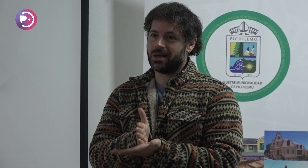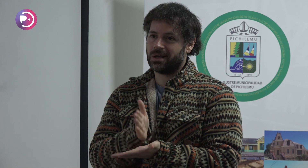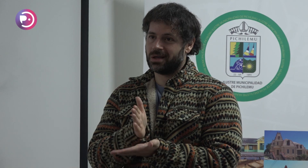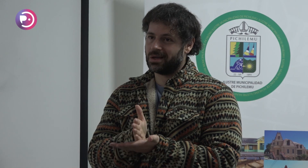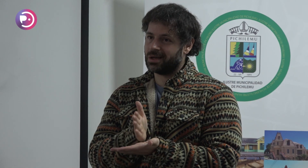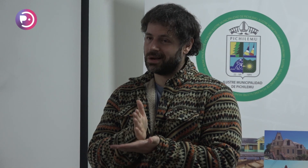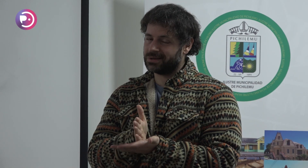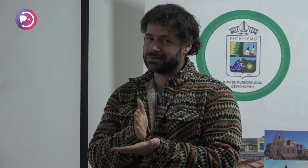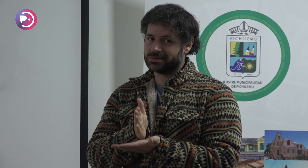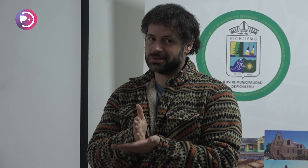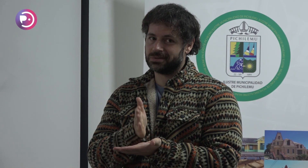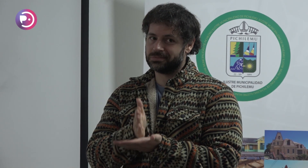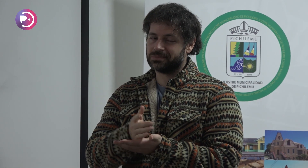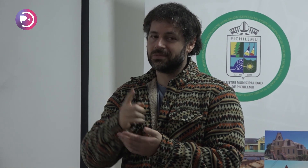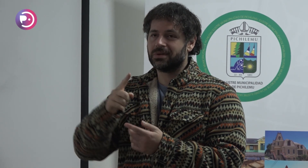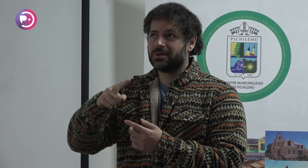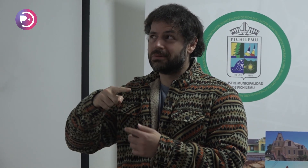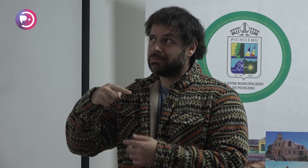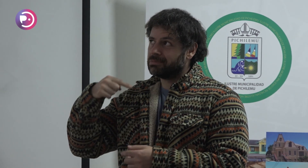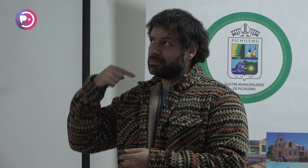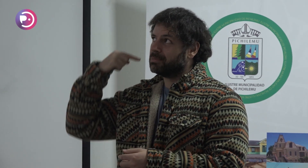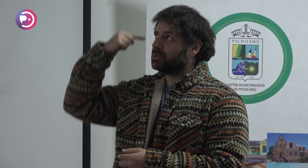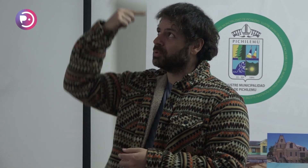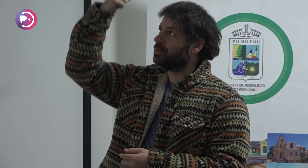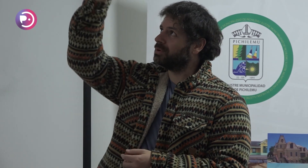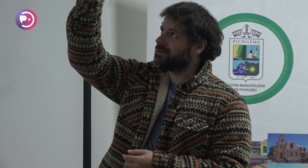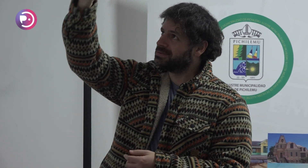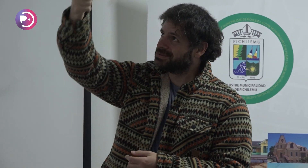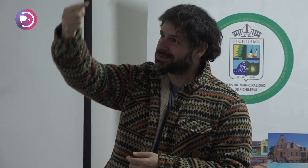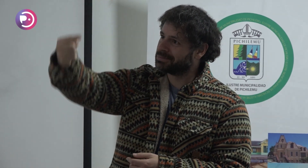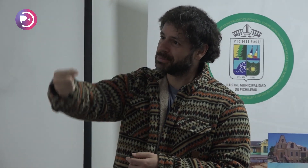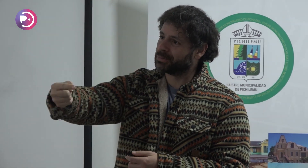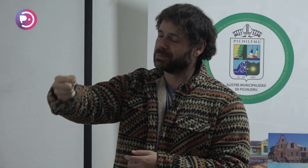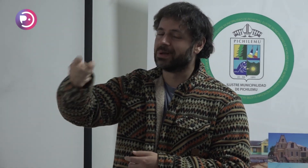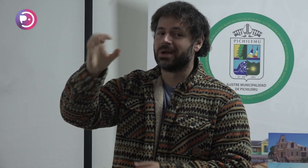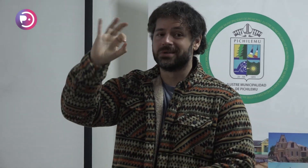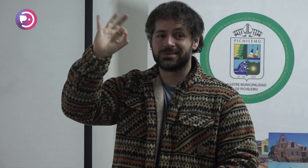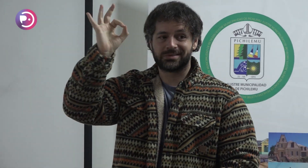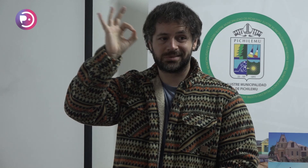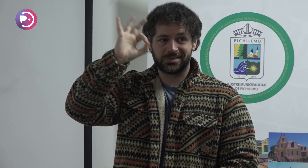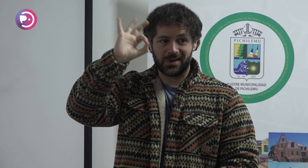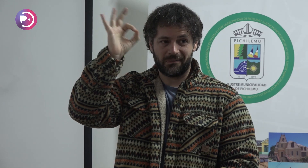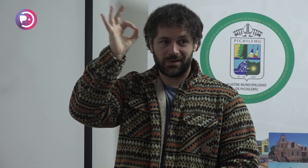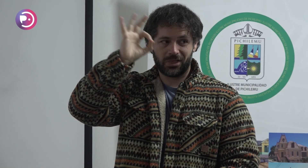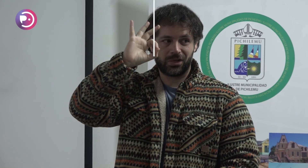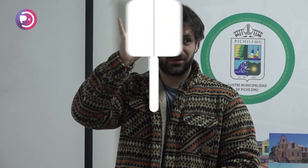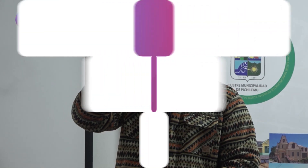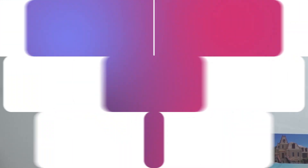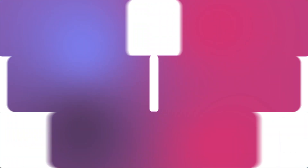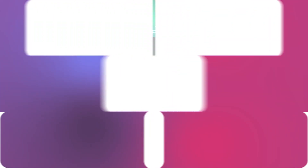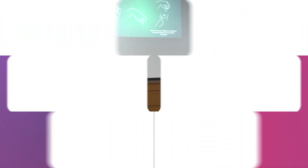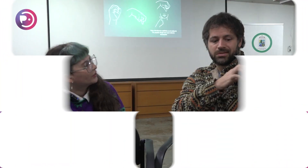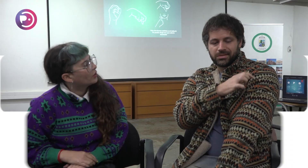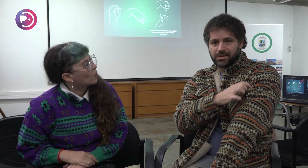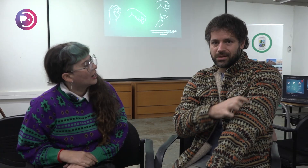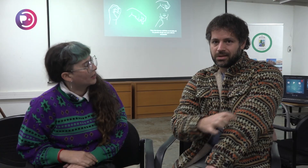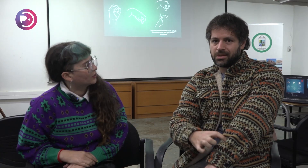quiero empezar a enseñar a las personas, oyentes, para que se puedan comunicar y podamos ser un poco más iguales